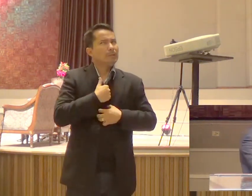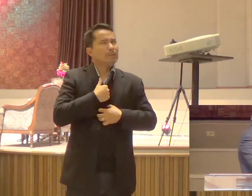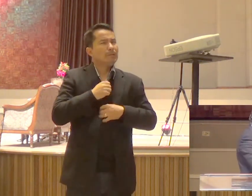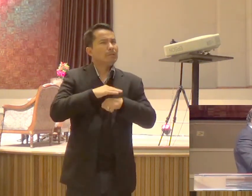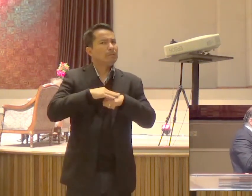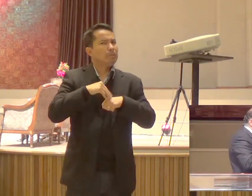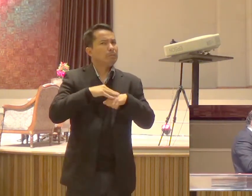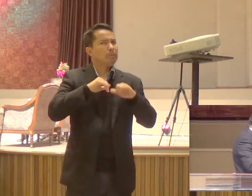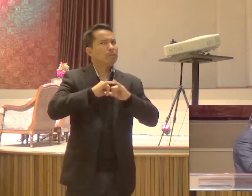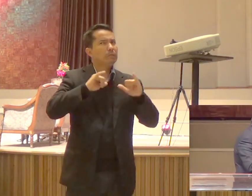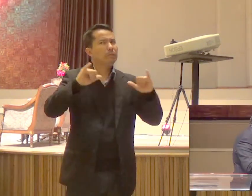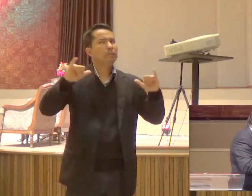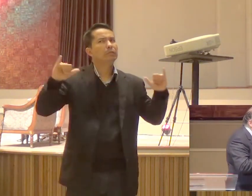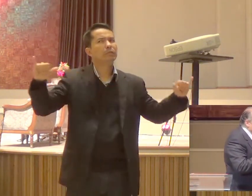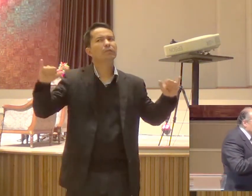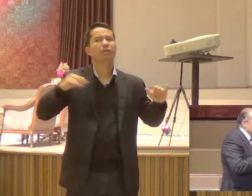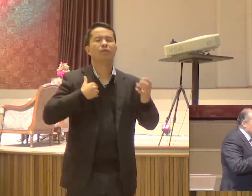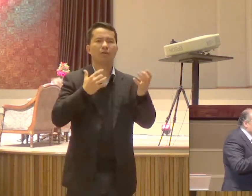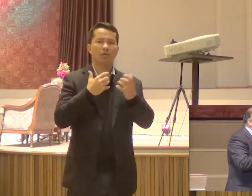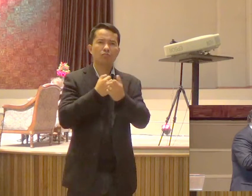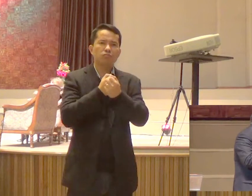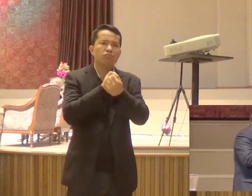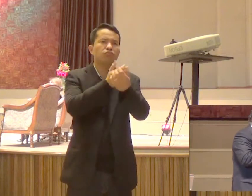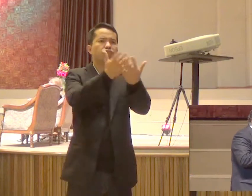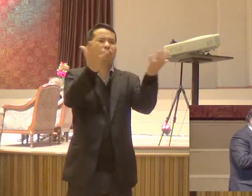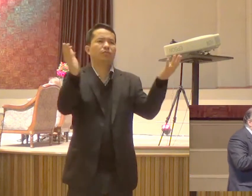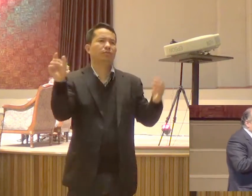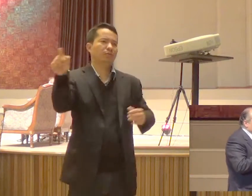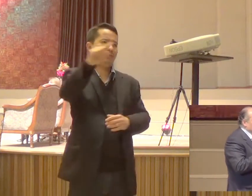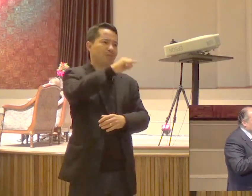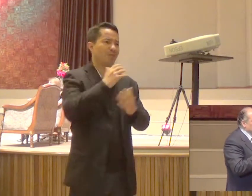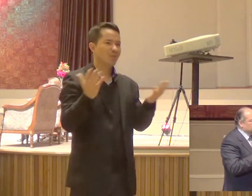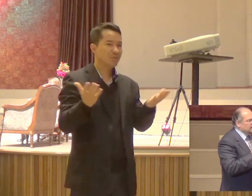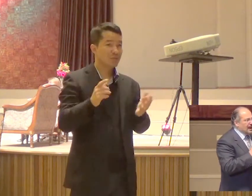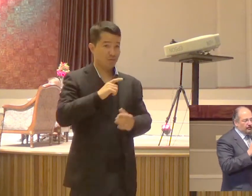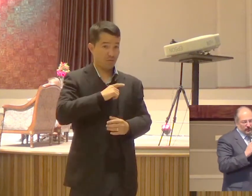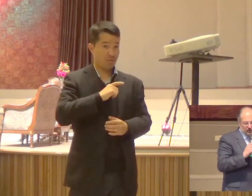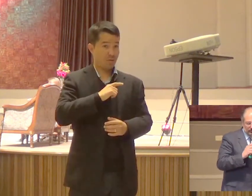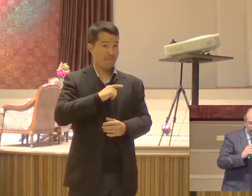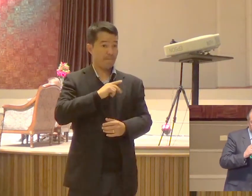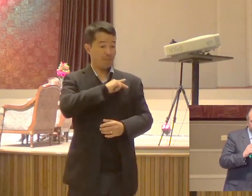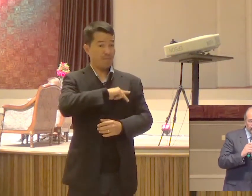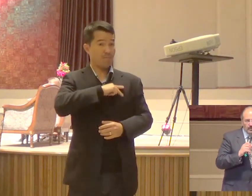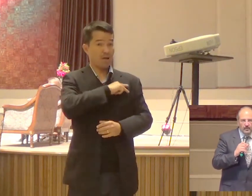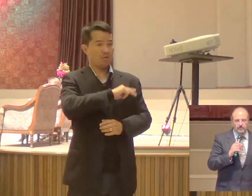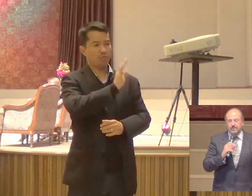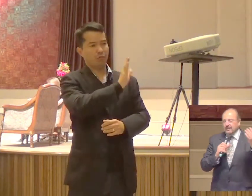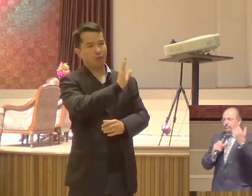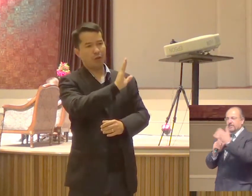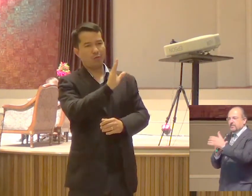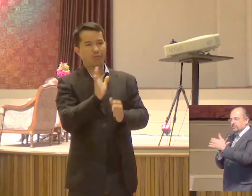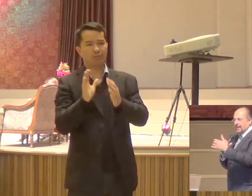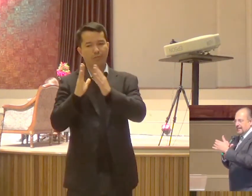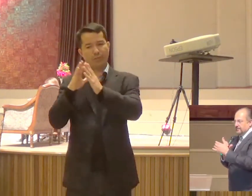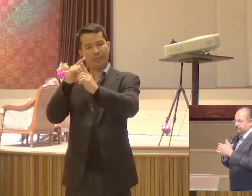Espírito Santo E eu quero compartilhar isso com você Paulo está se despedindo da igreja de Éfeso Ele está indo para Jerusalém